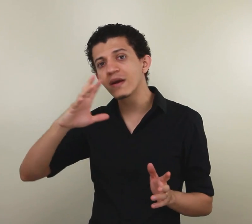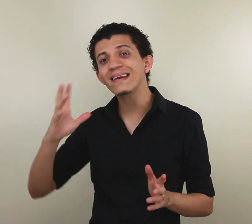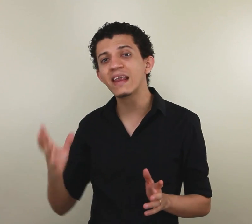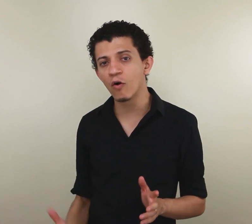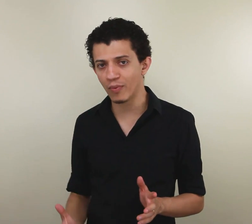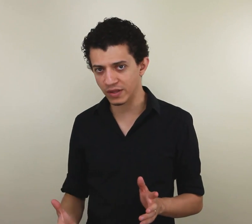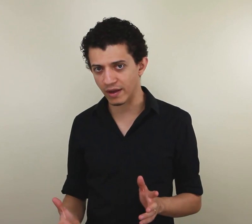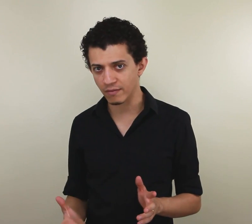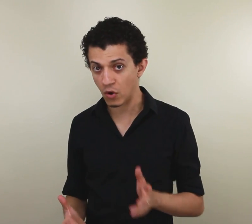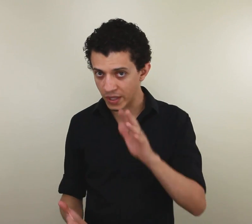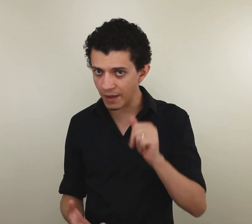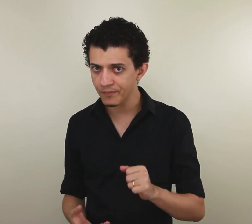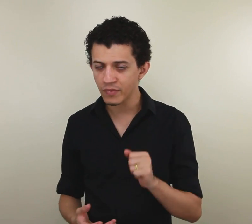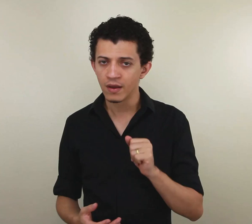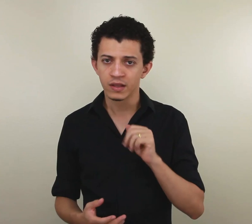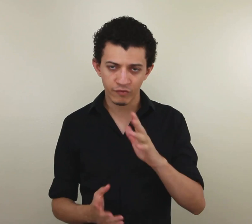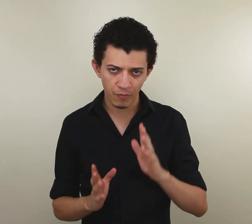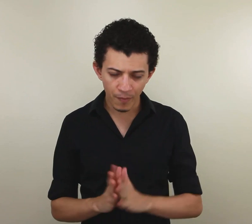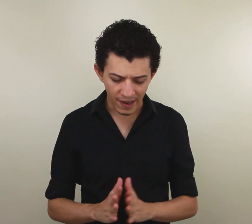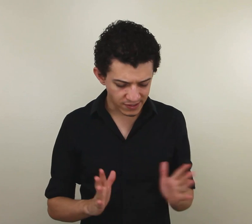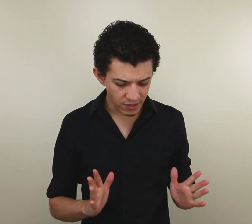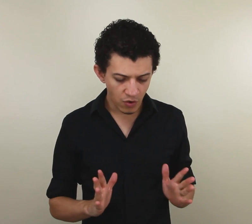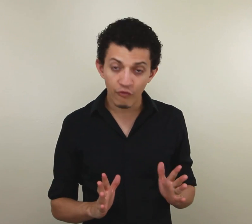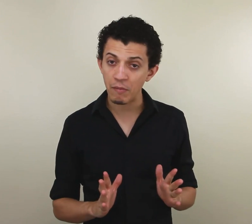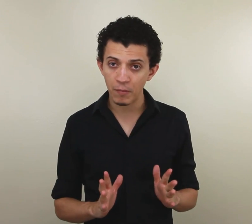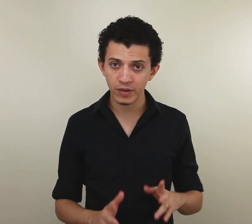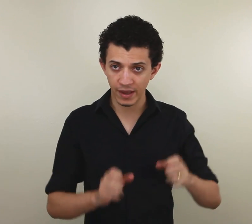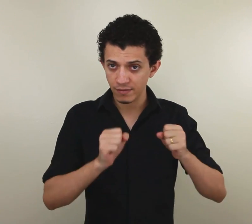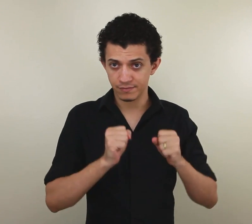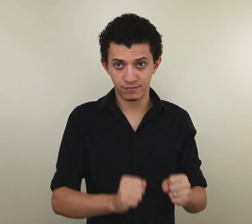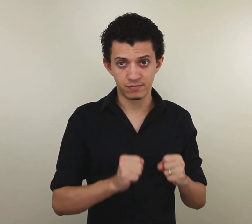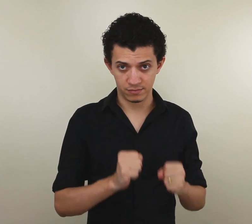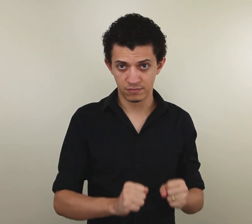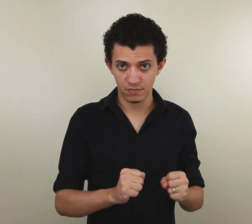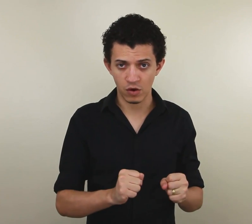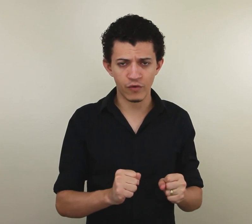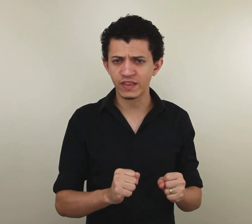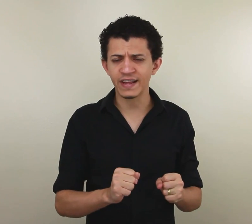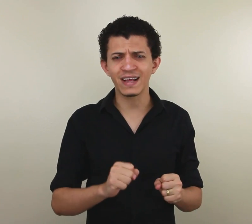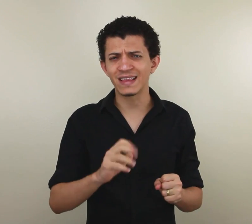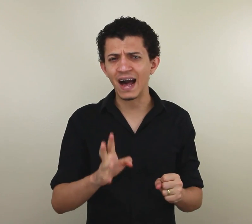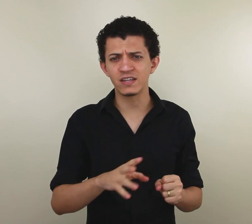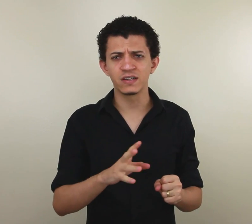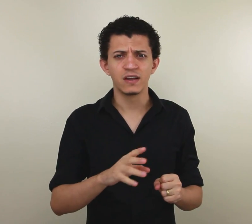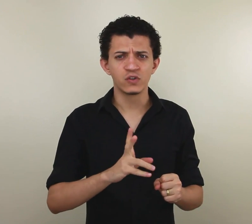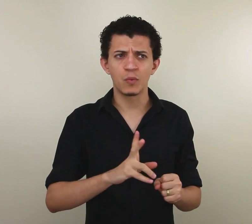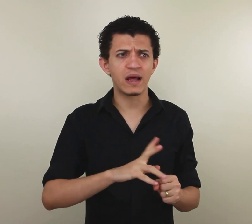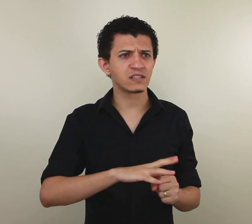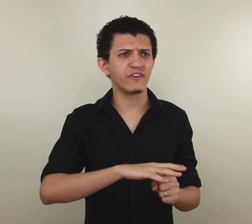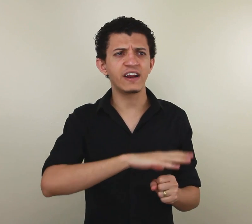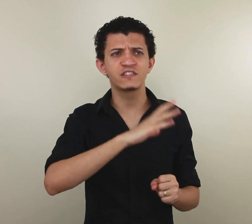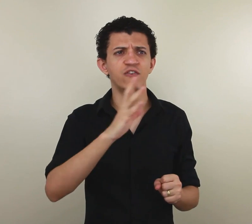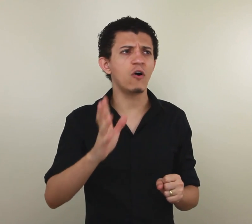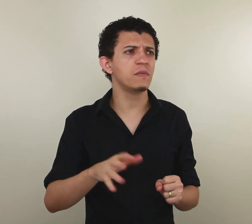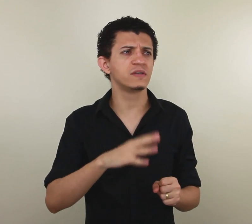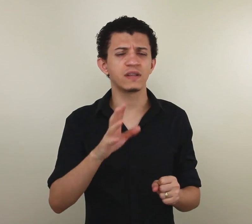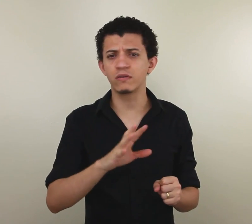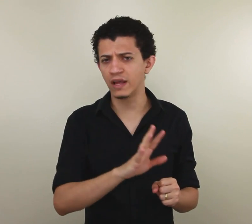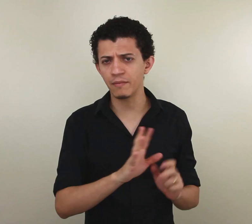não poder. Ok? Então, vamos por partes. O verbo poder, eu não vou entrar em detalhes sobre as várias formas e tal dele,